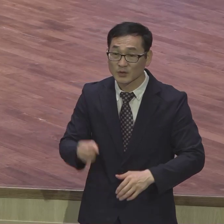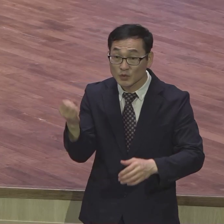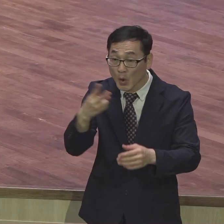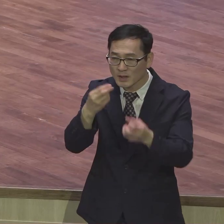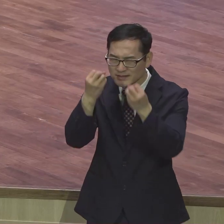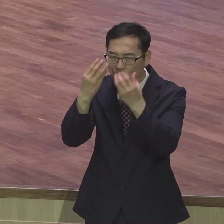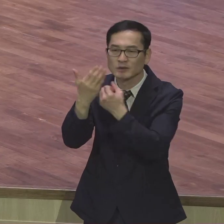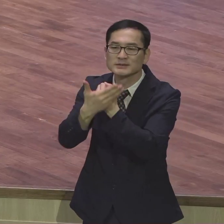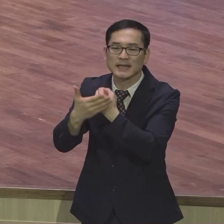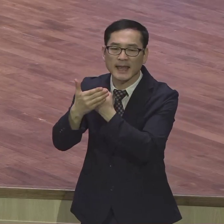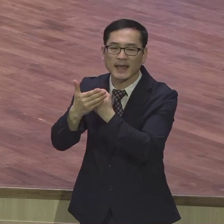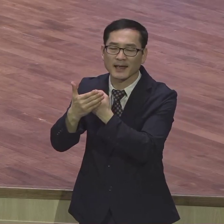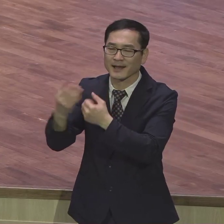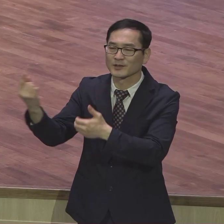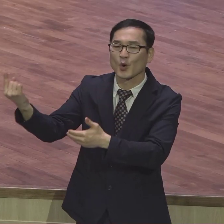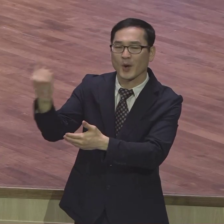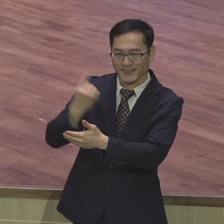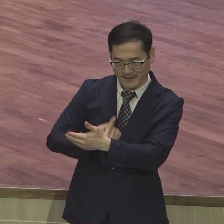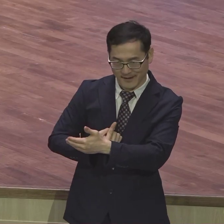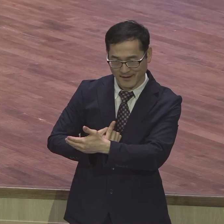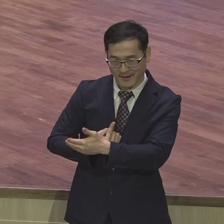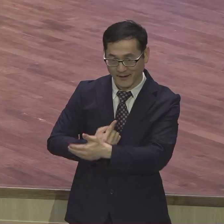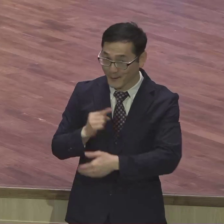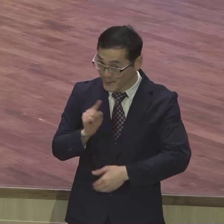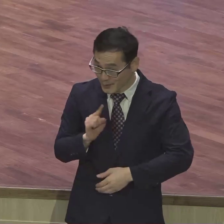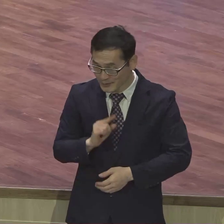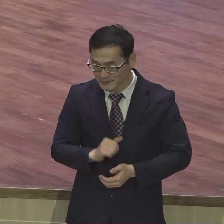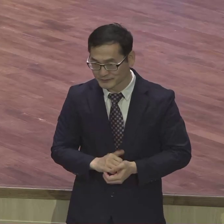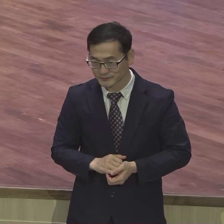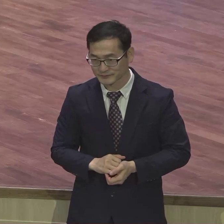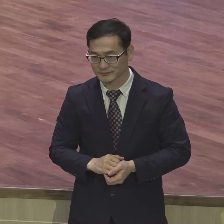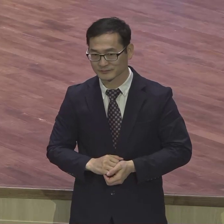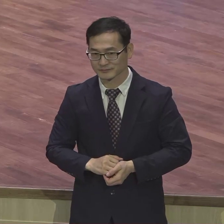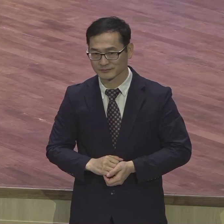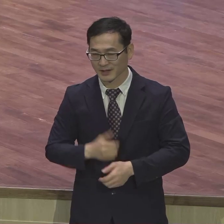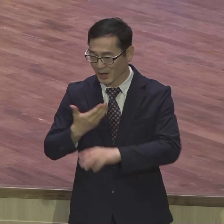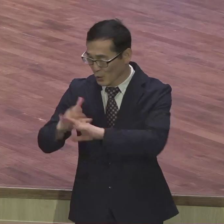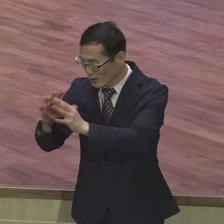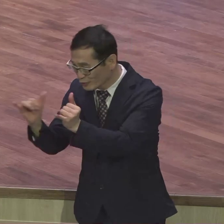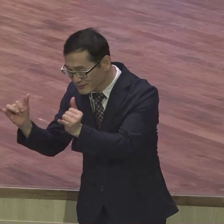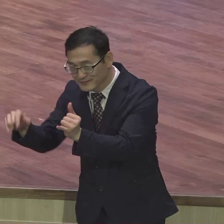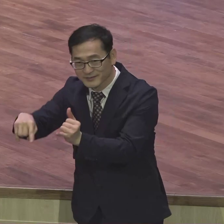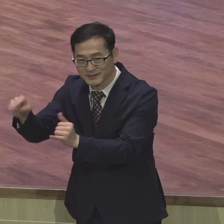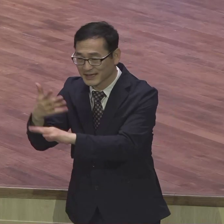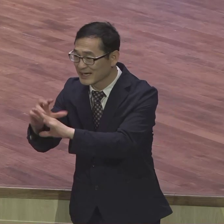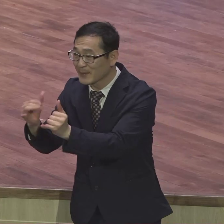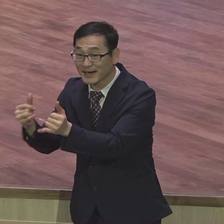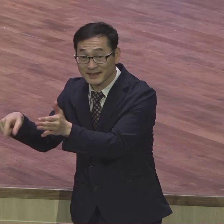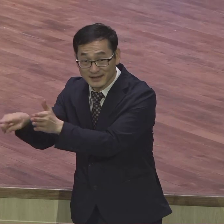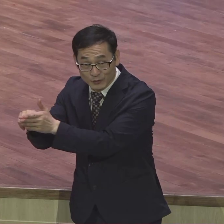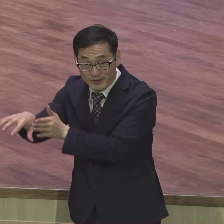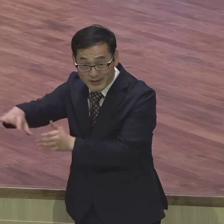그 16절입니다 이 은혜는 곧 나로 이방인을 위하여 그리스도 예수의 일꾼이 되어